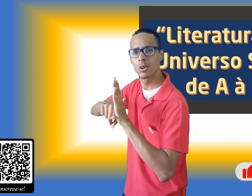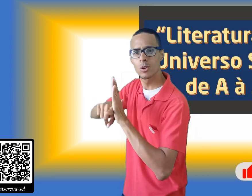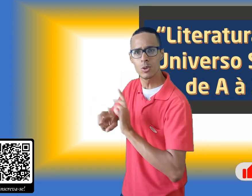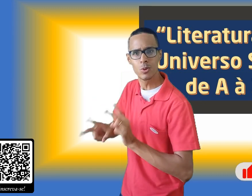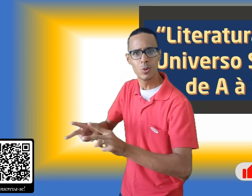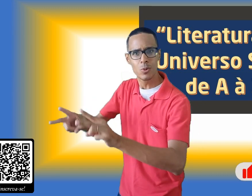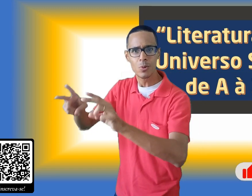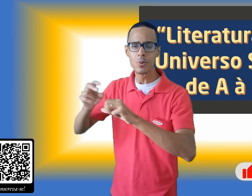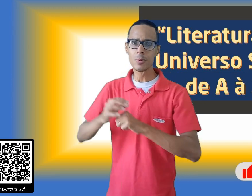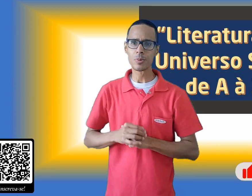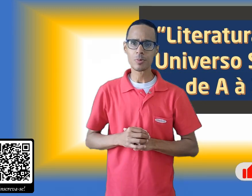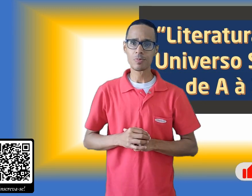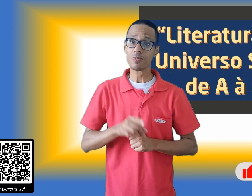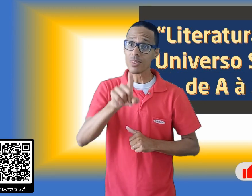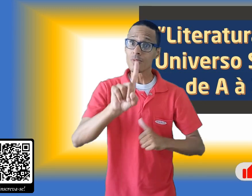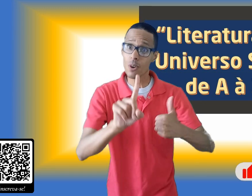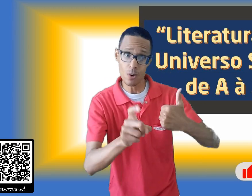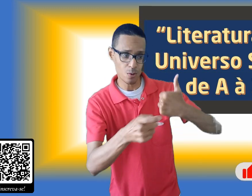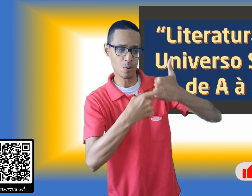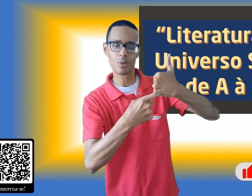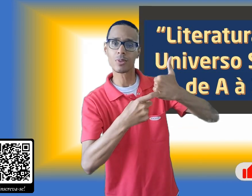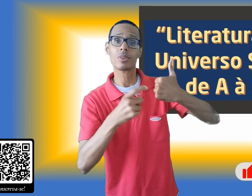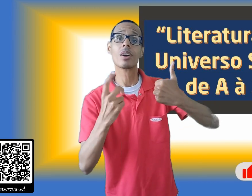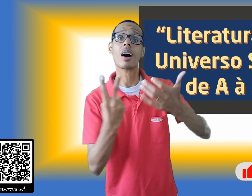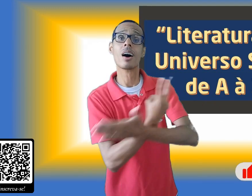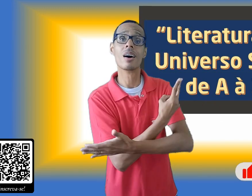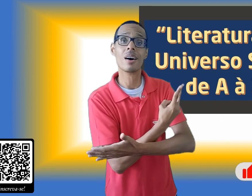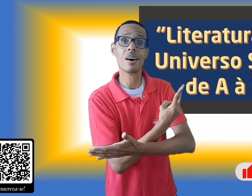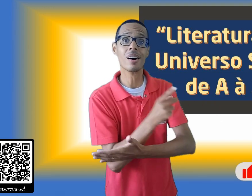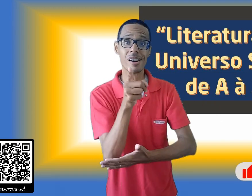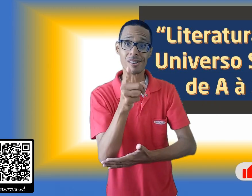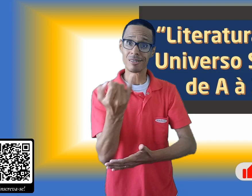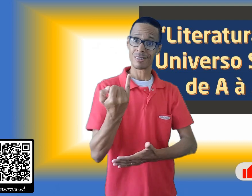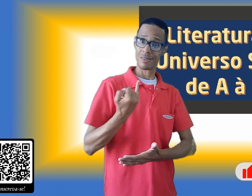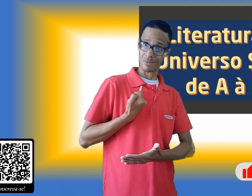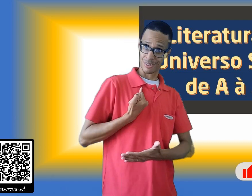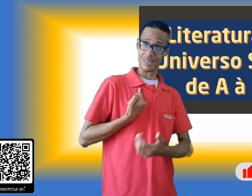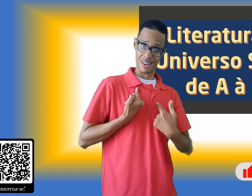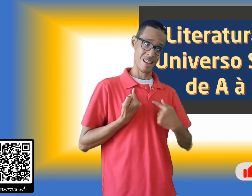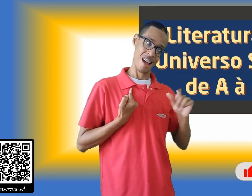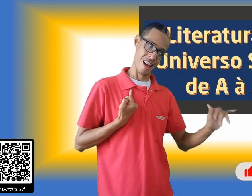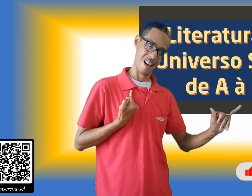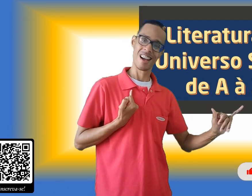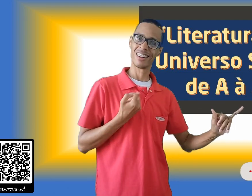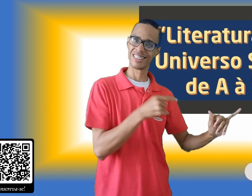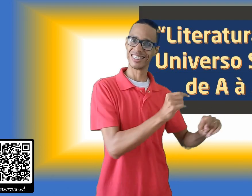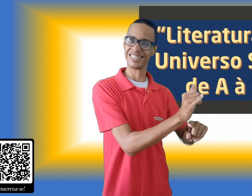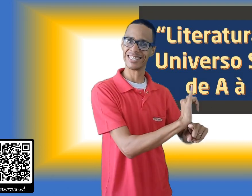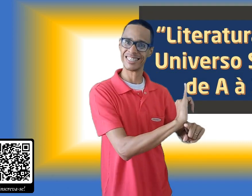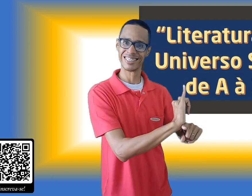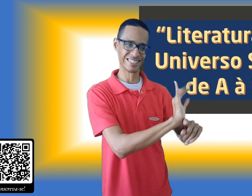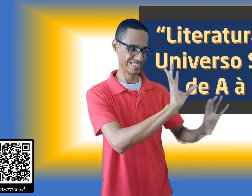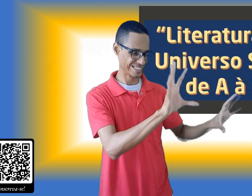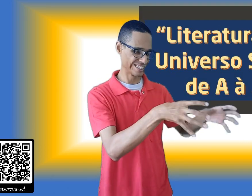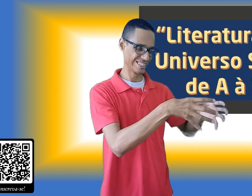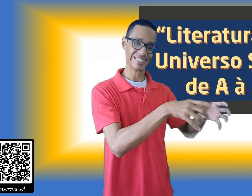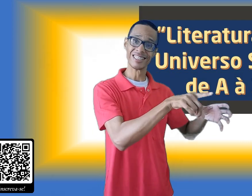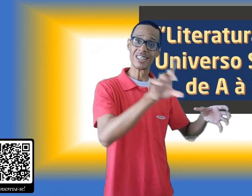continue. Quando você clica no joinha, a sua notificação avisa ao YouTube que você